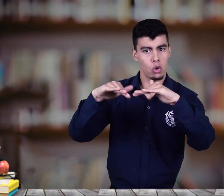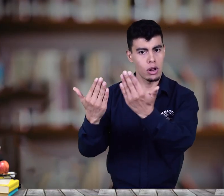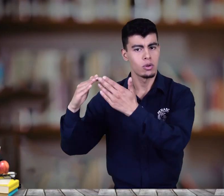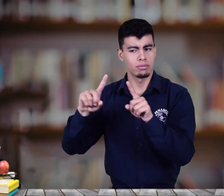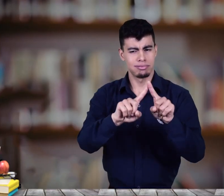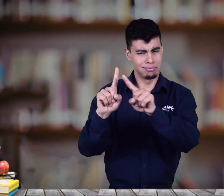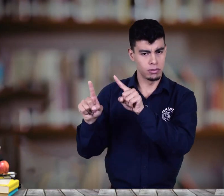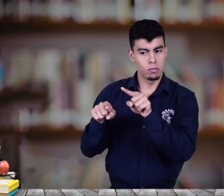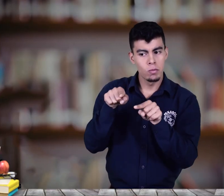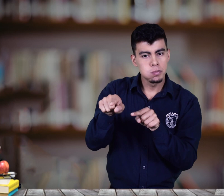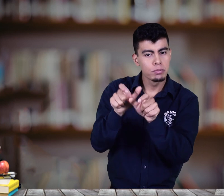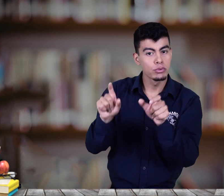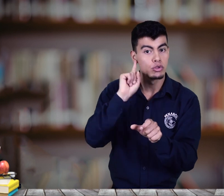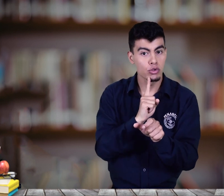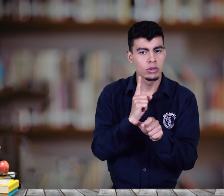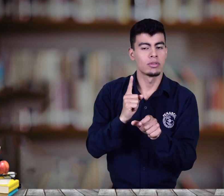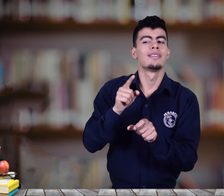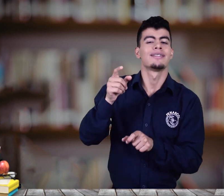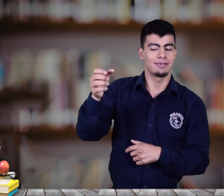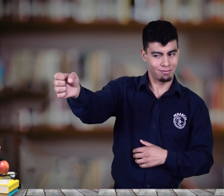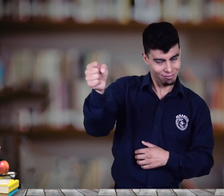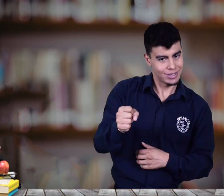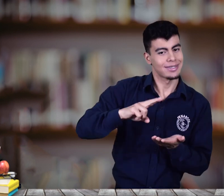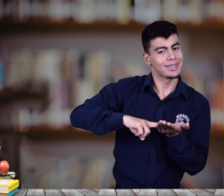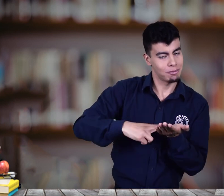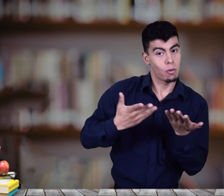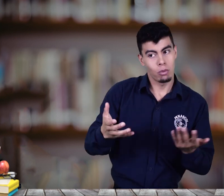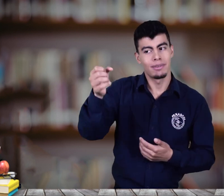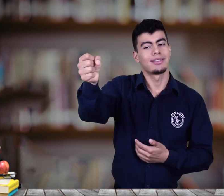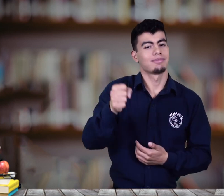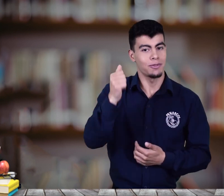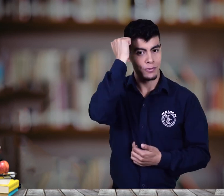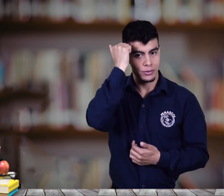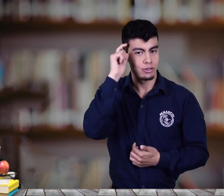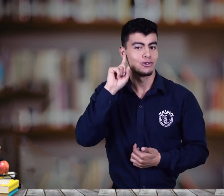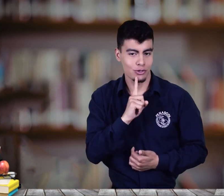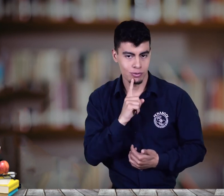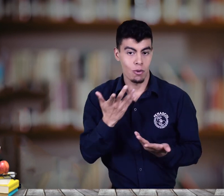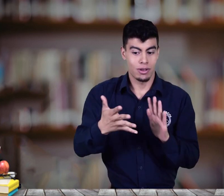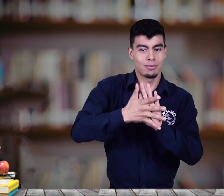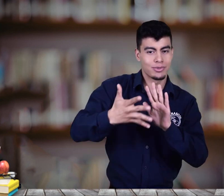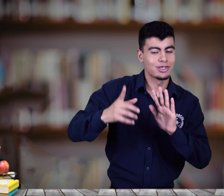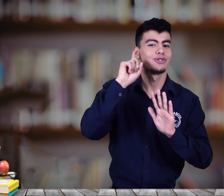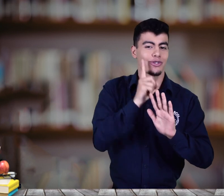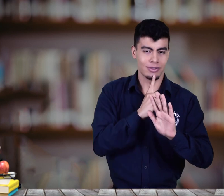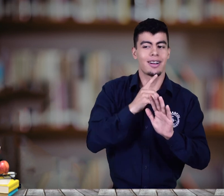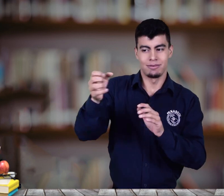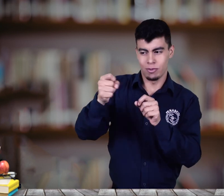la educación de personas sordas debe estar compuesta por el servicio de interpretación, maestros sordos, modelos lingüísticos y todos los